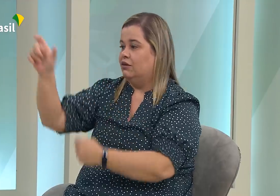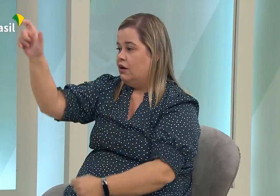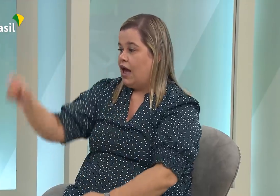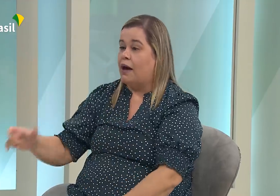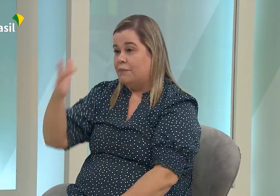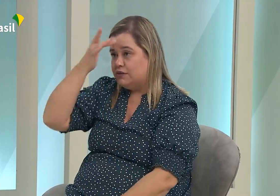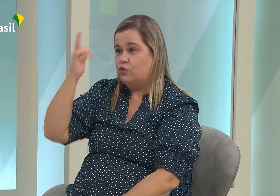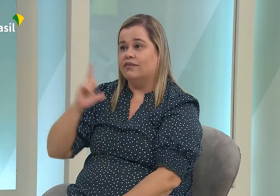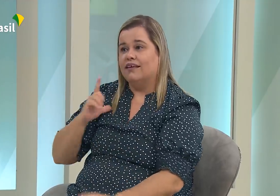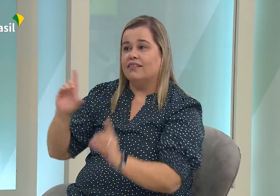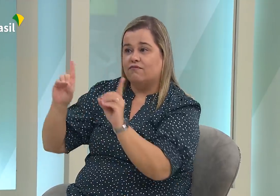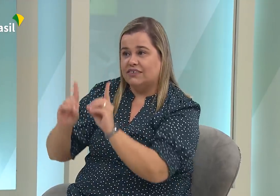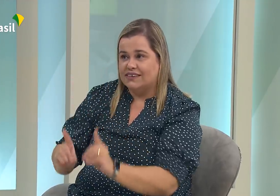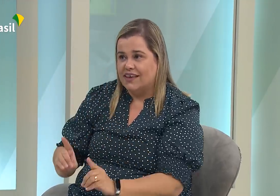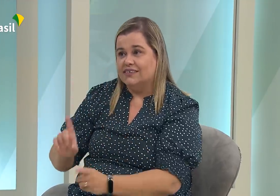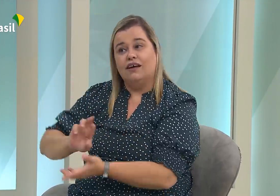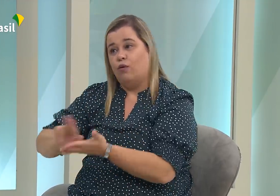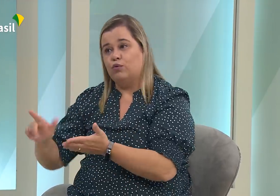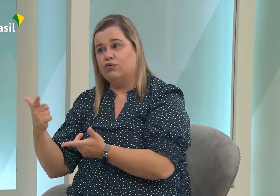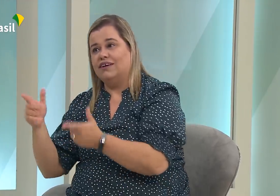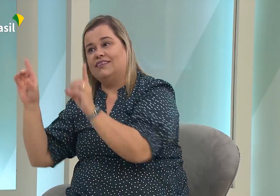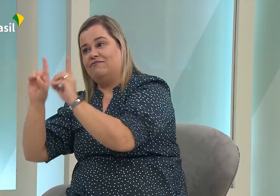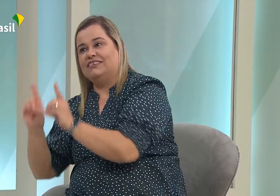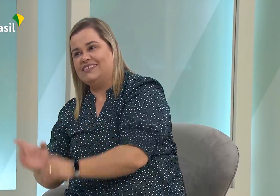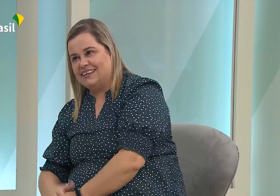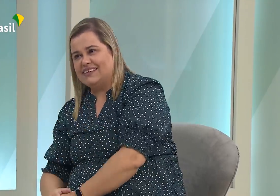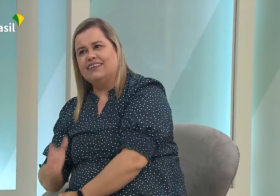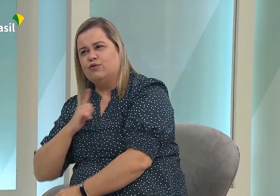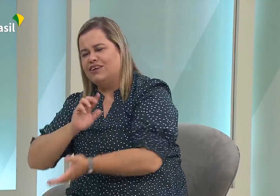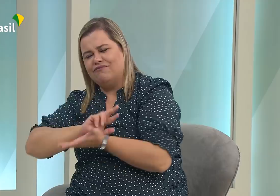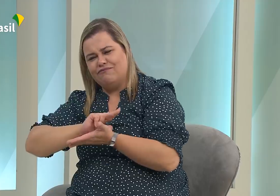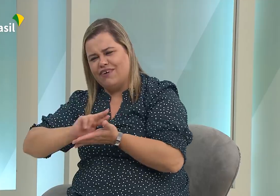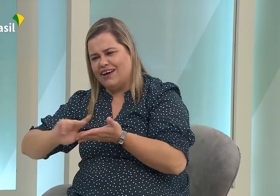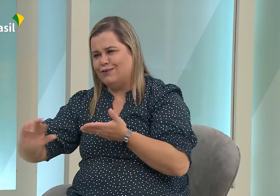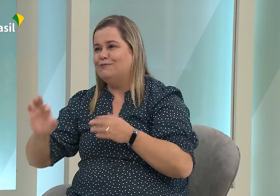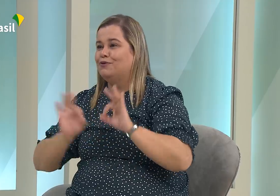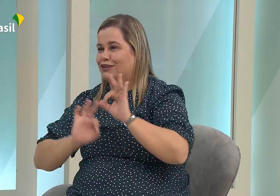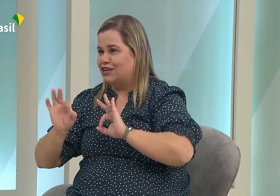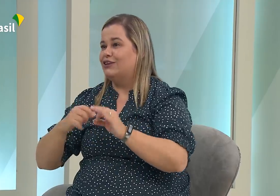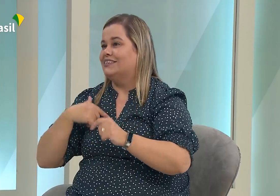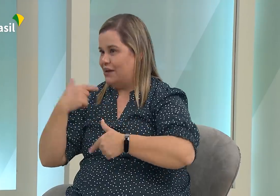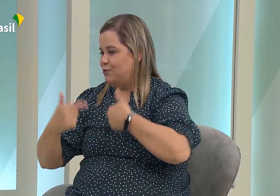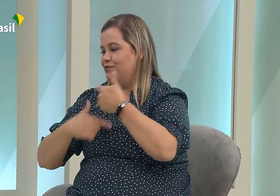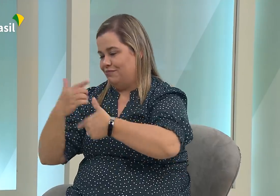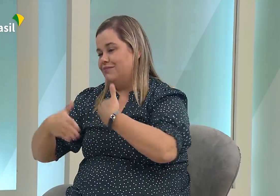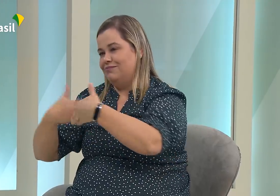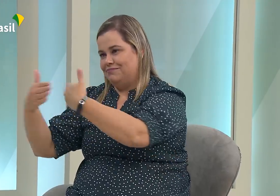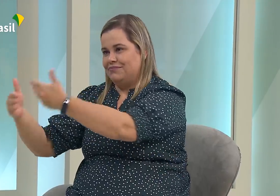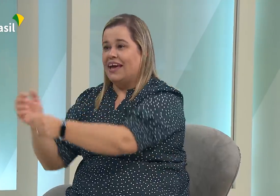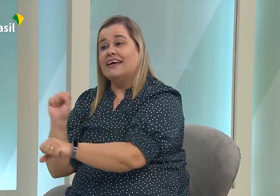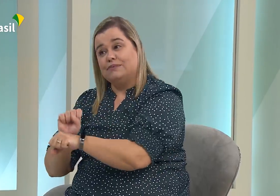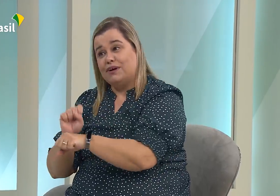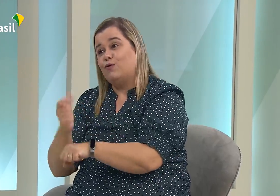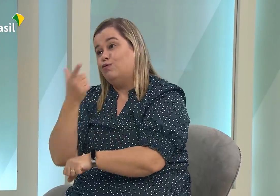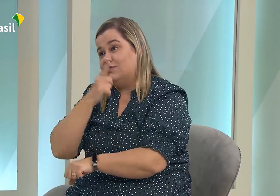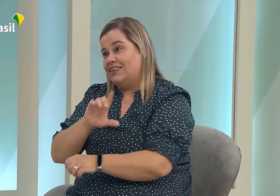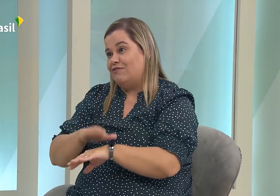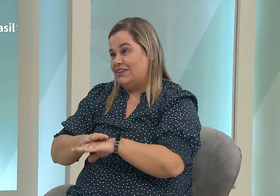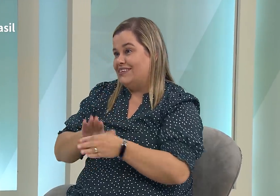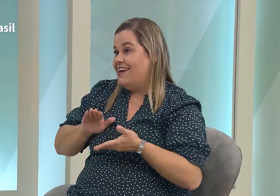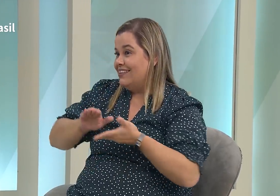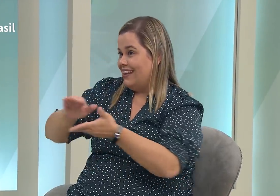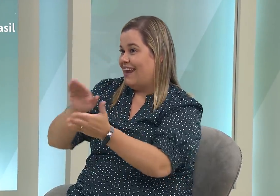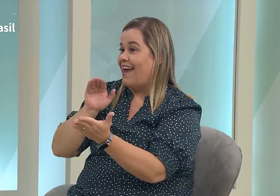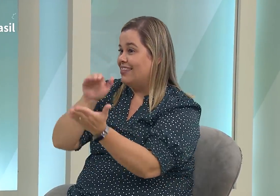pontos. Essa avaliação vai garantir que a pessoa com deficiência tenha acesso às políticas públicas. Então, estamos